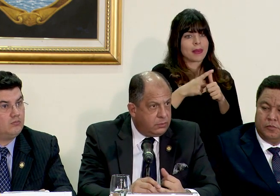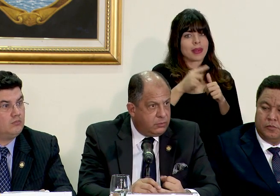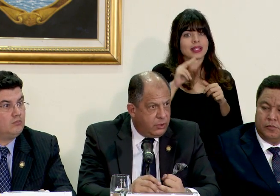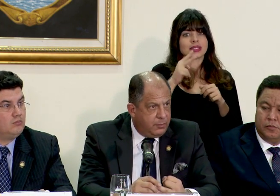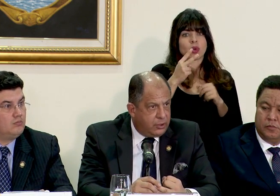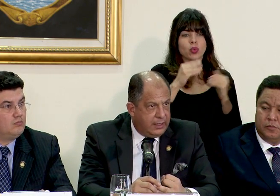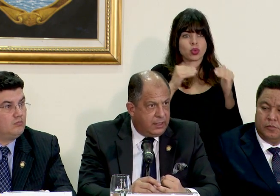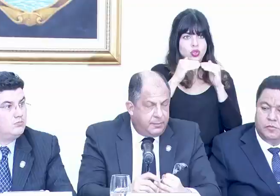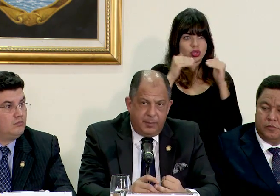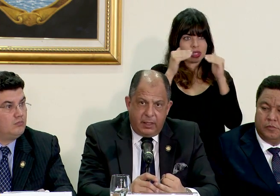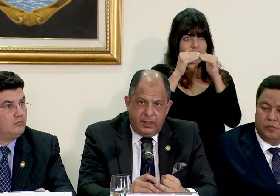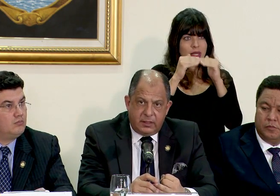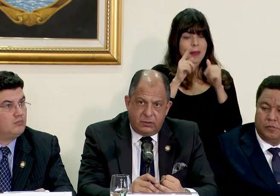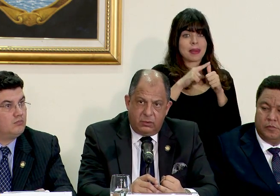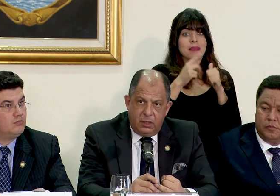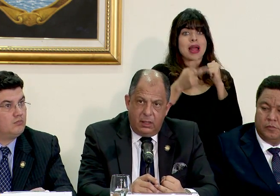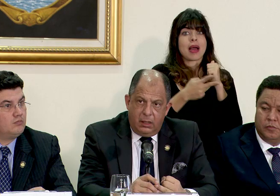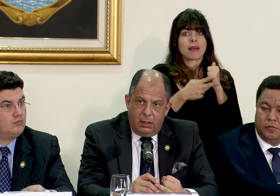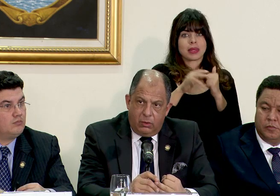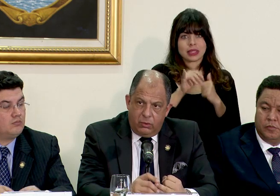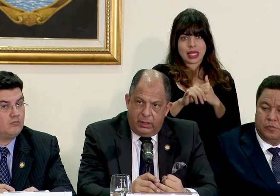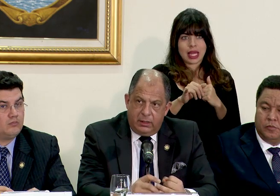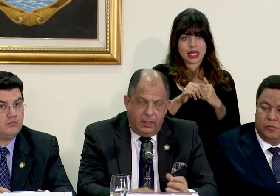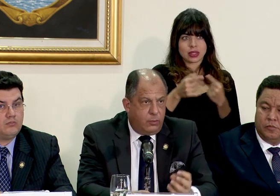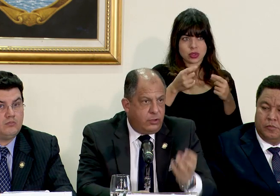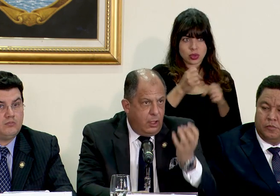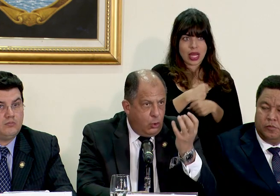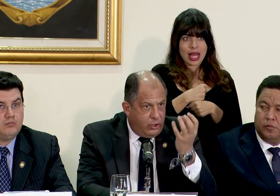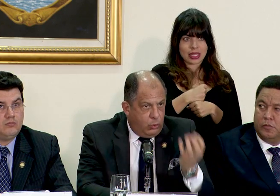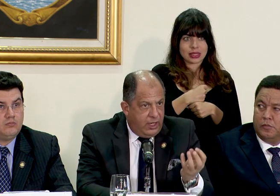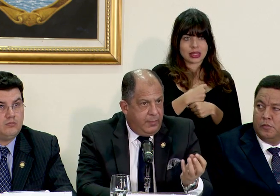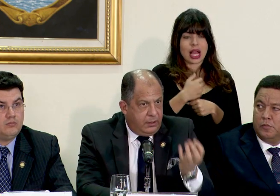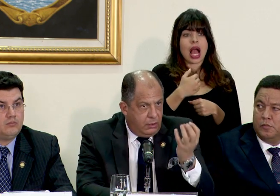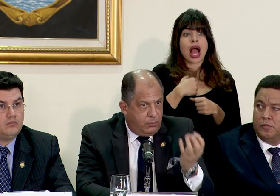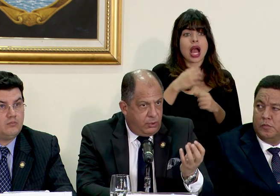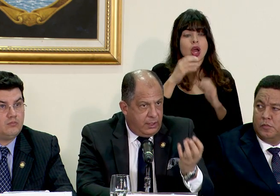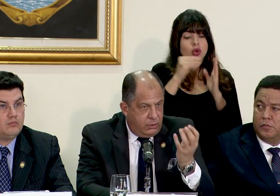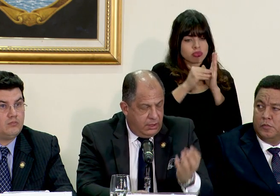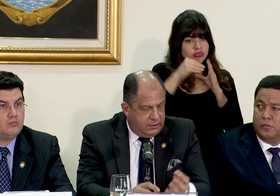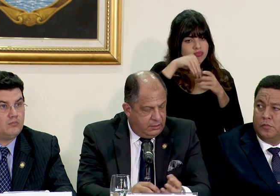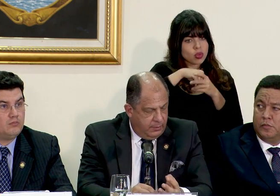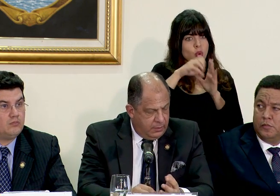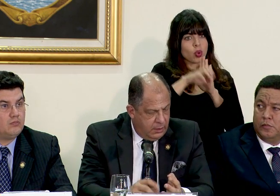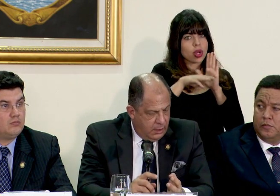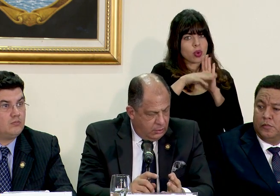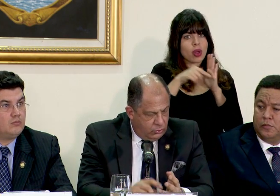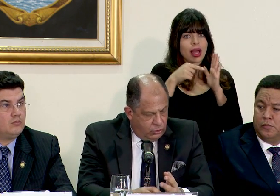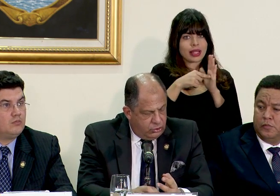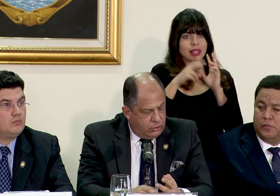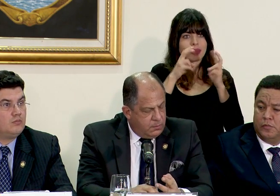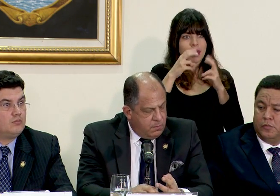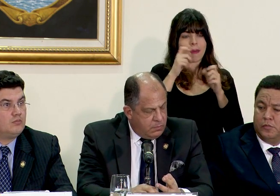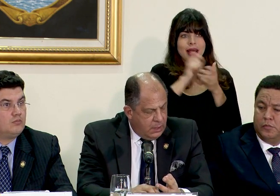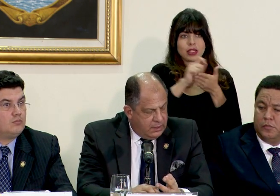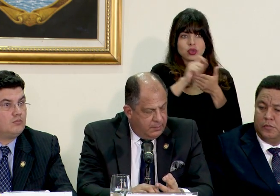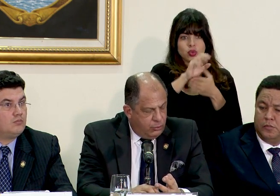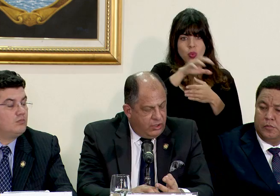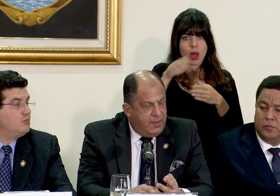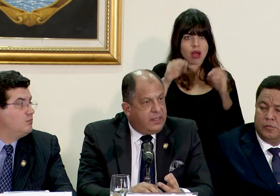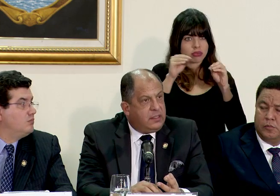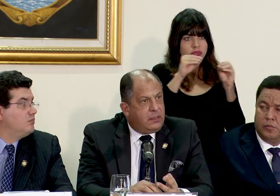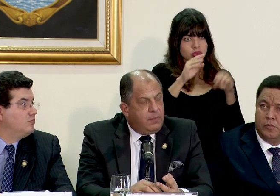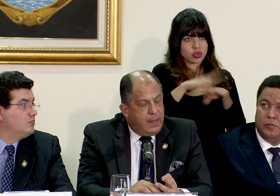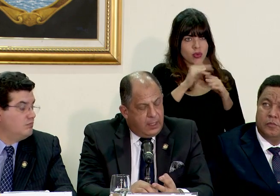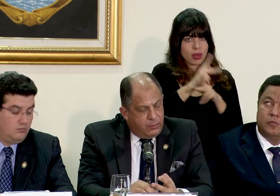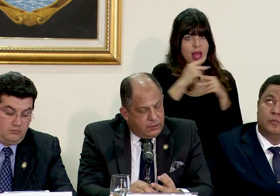ciclo es muy importante la primera vez que esto ocurre tenemos curricularmente incorporado ese tema dos se